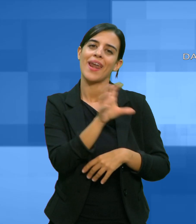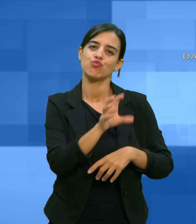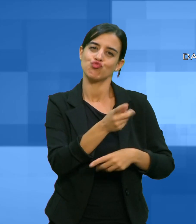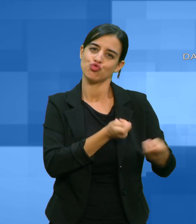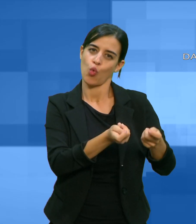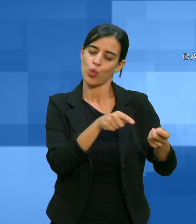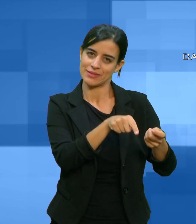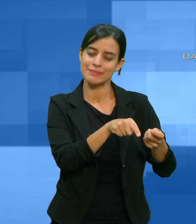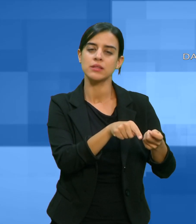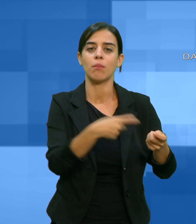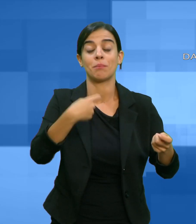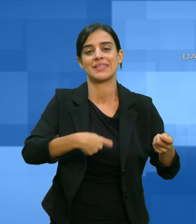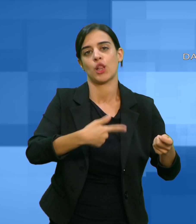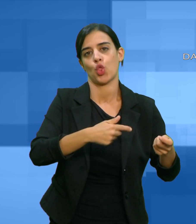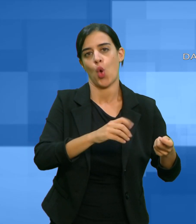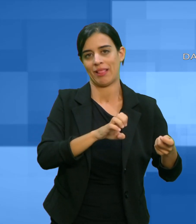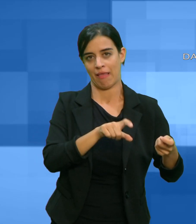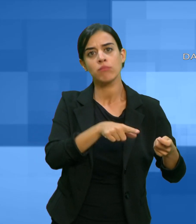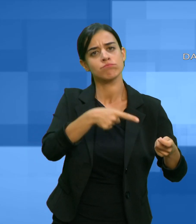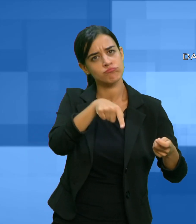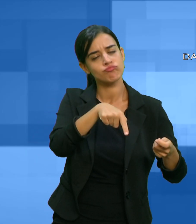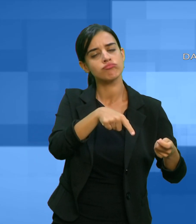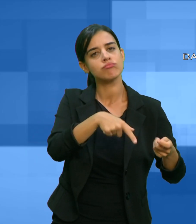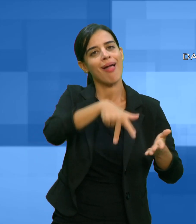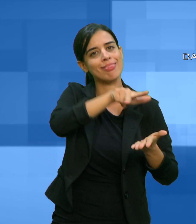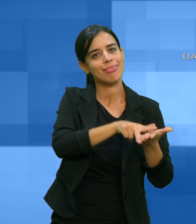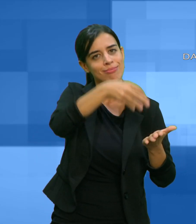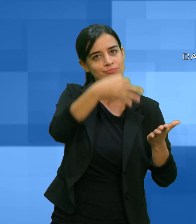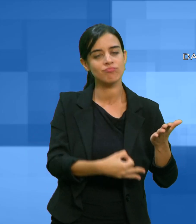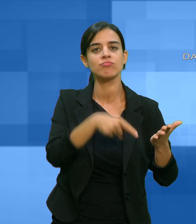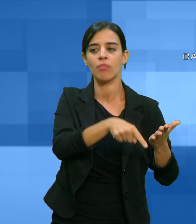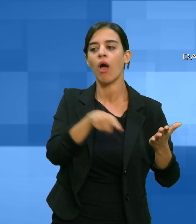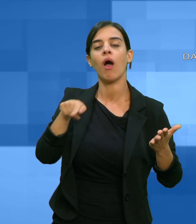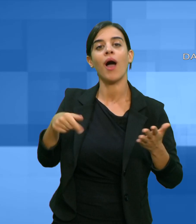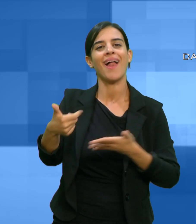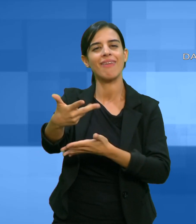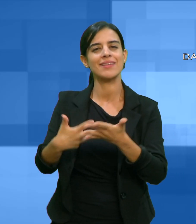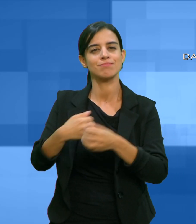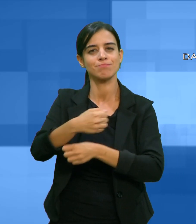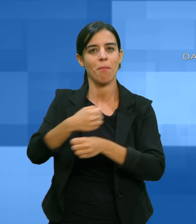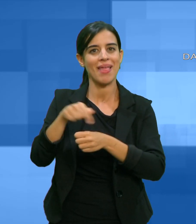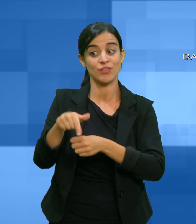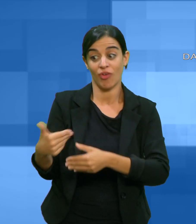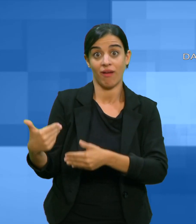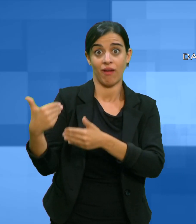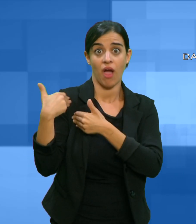'inserimento del glucacone in spray nasale per i farmaci a carico del